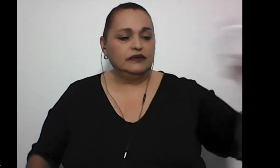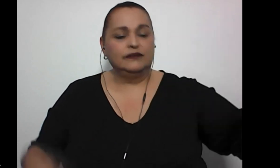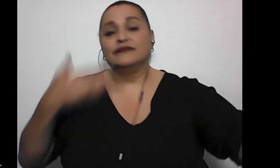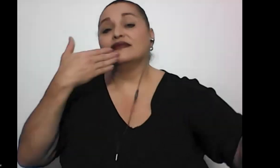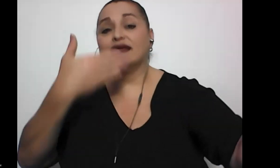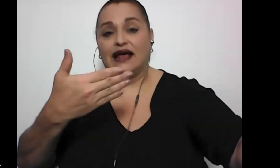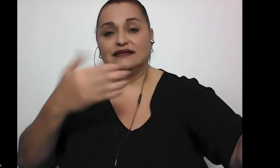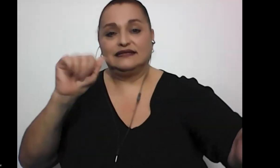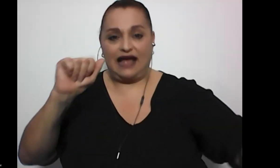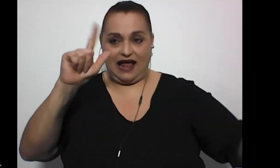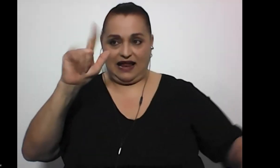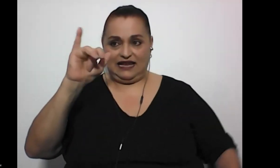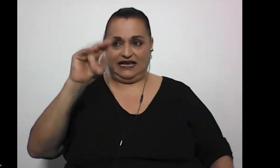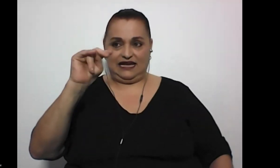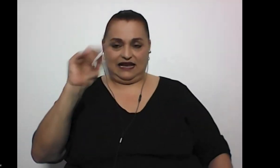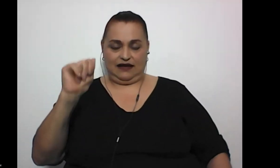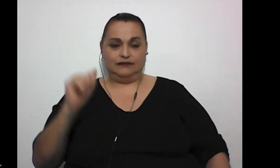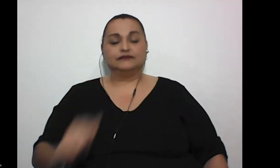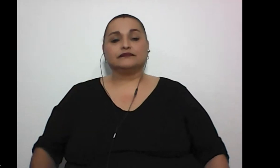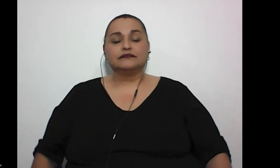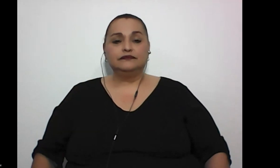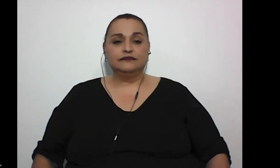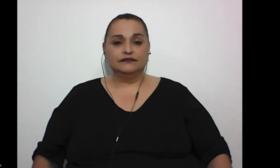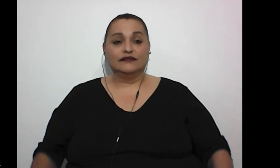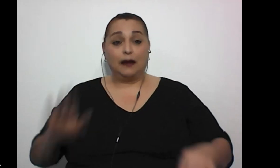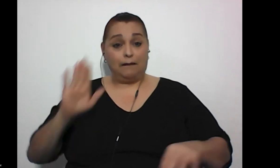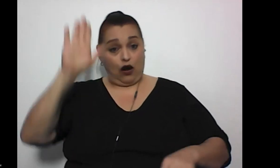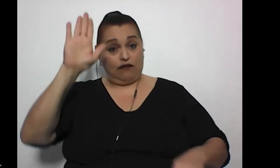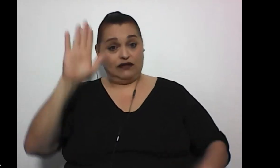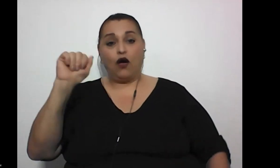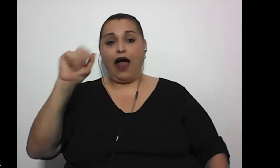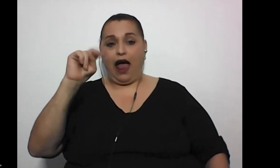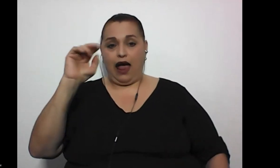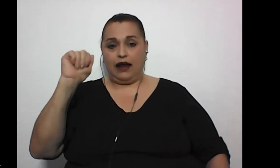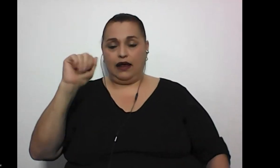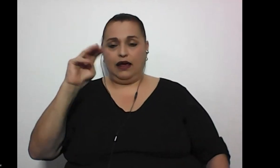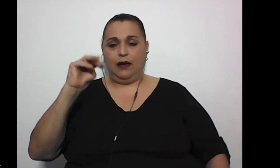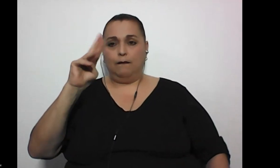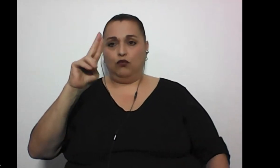muchas gracias al y veo la mano levantada de anna murillo